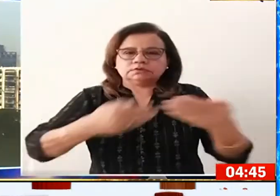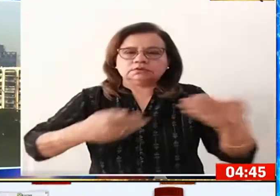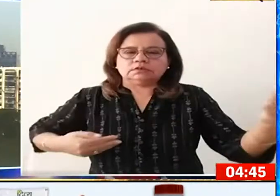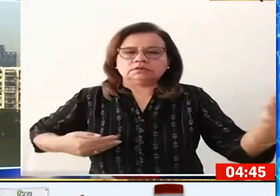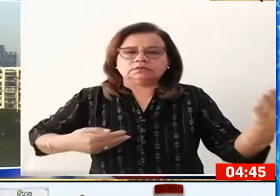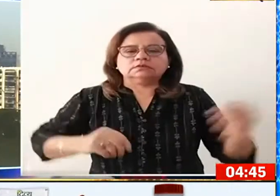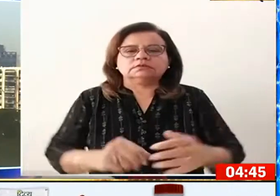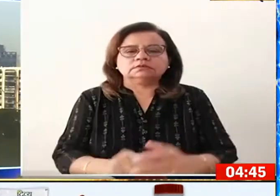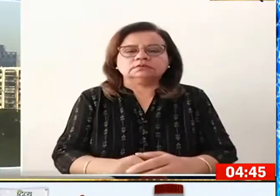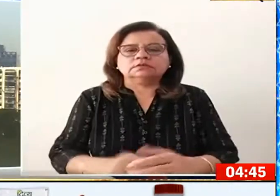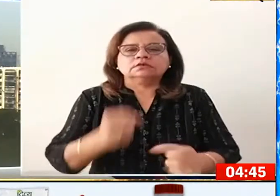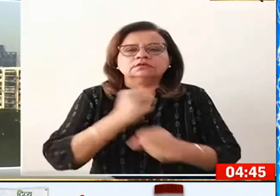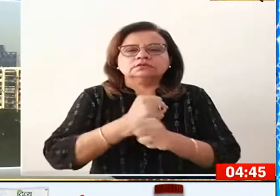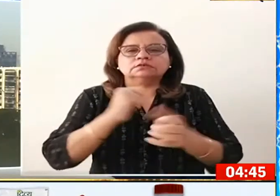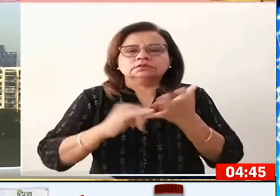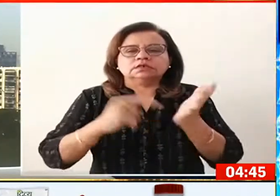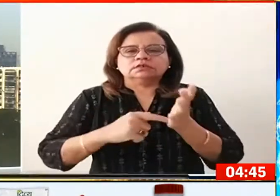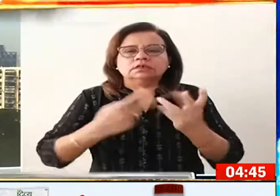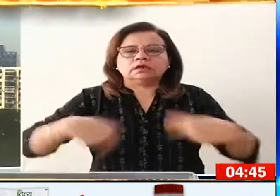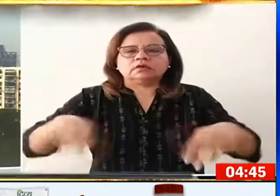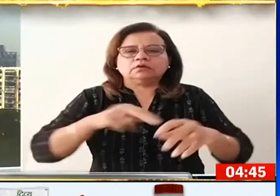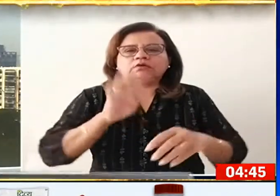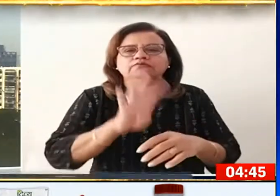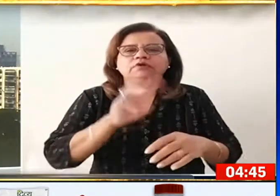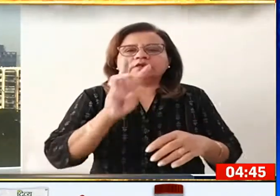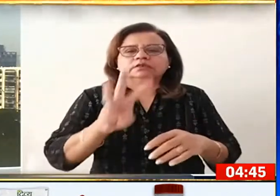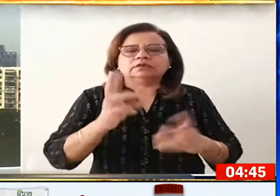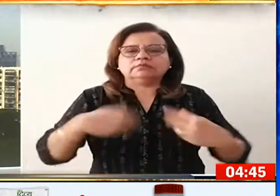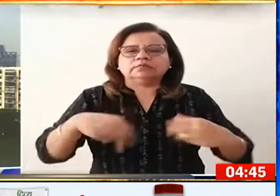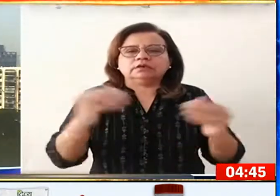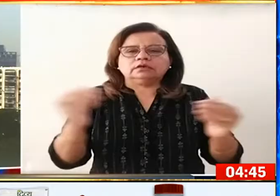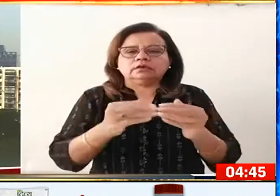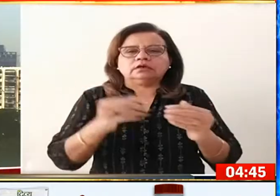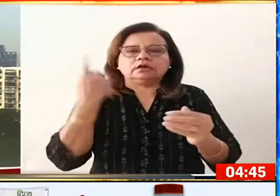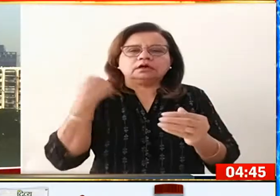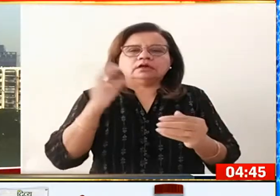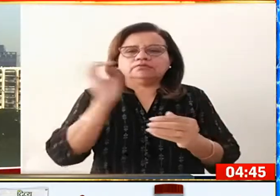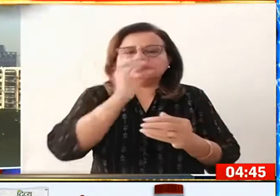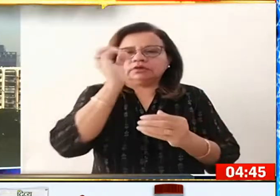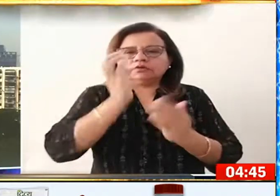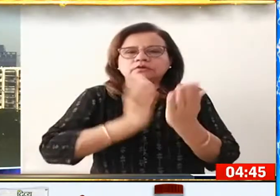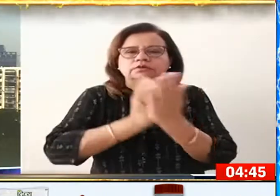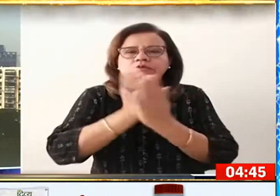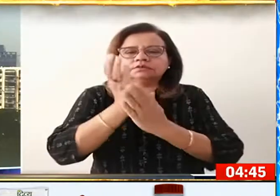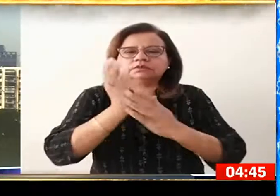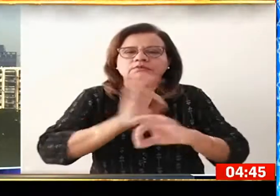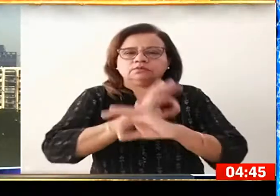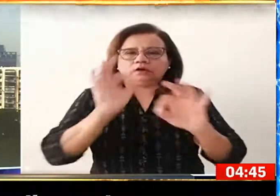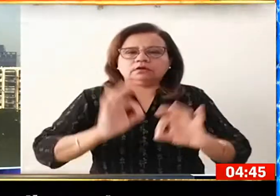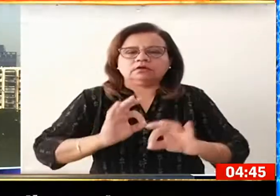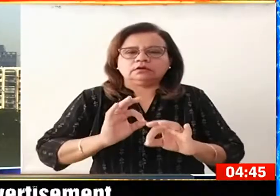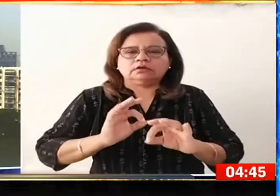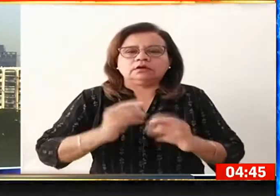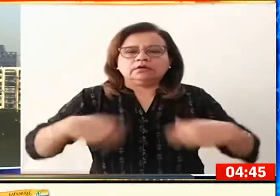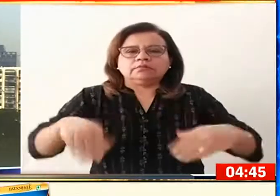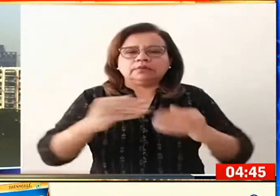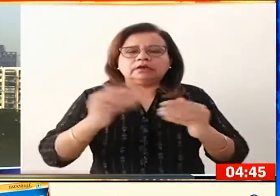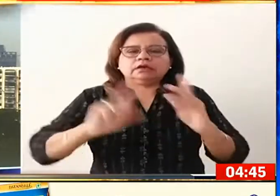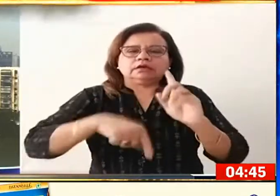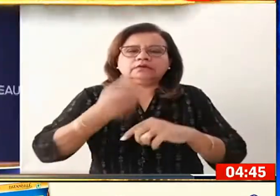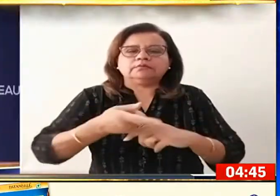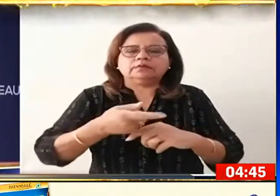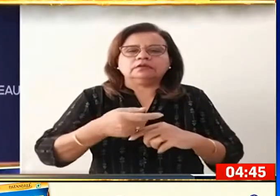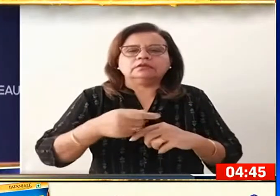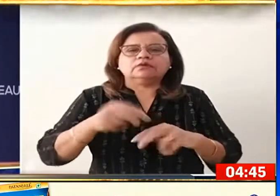जी एस्टी काउंसिल की 43 वी बैठक का आयोजन कल वीडियो कॉन्फरेंसिंग के जरिये किया गया बैठक के बाद वित्तमंत्री